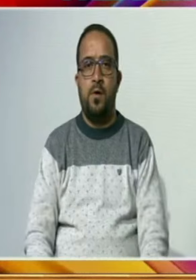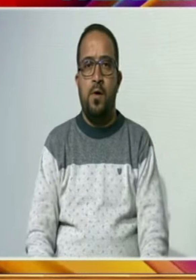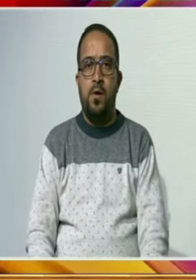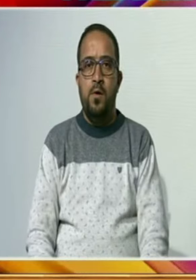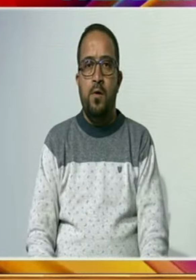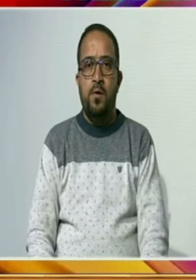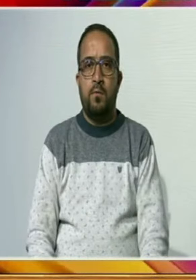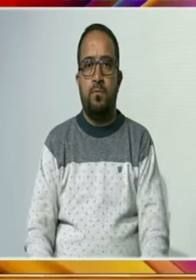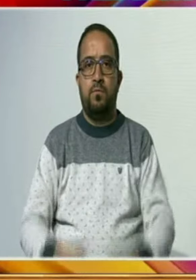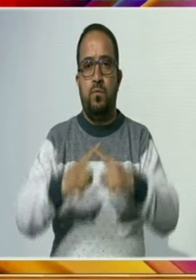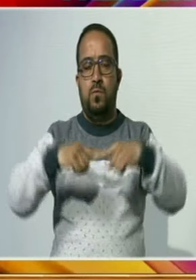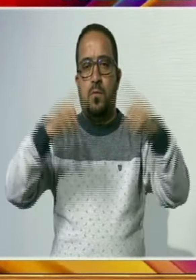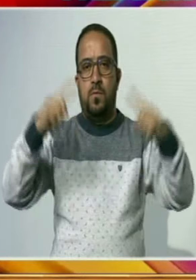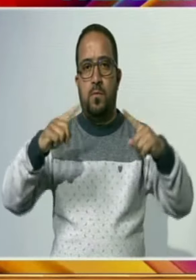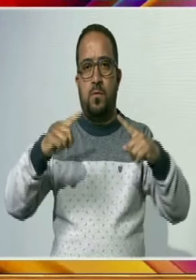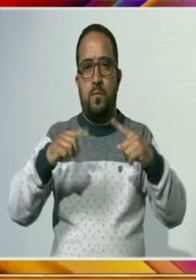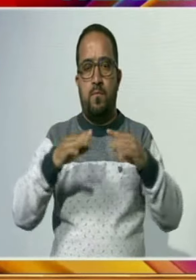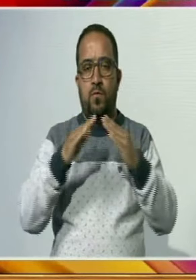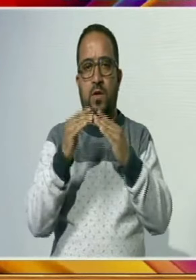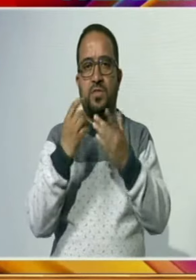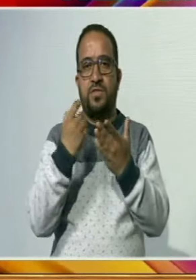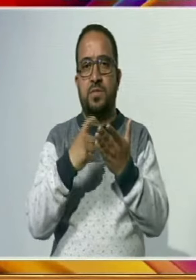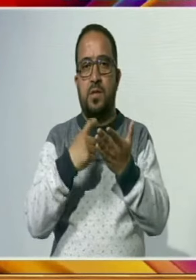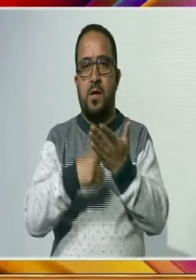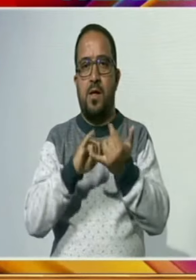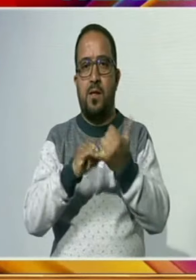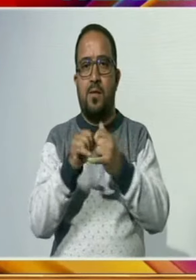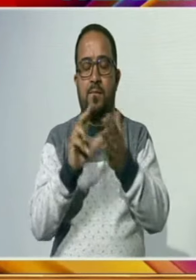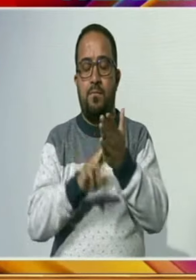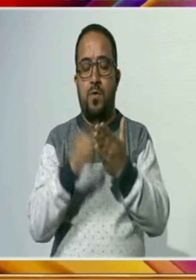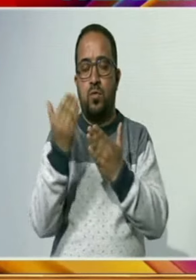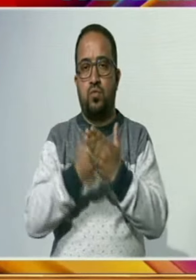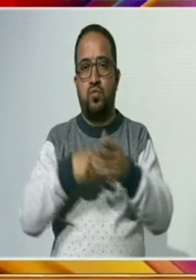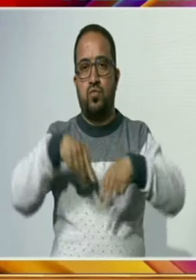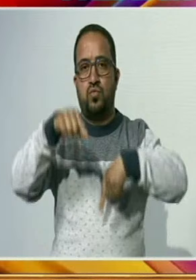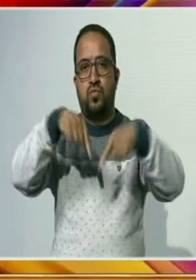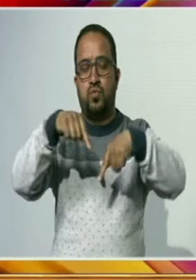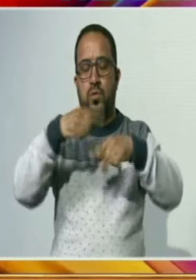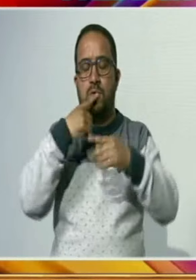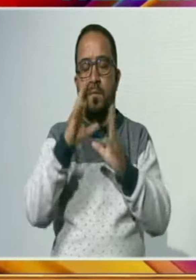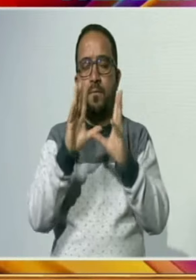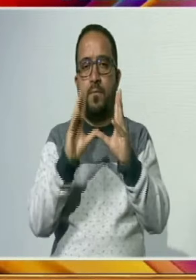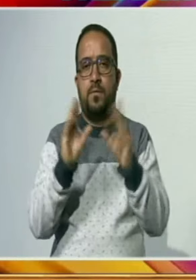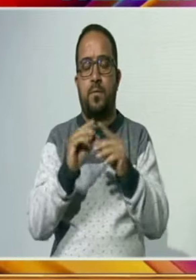والے علاقوں کے لوگ بھی حساس جگہوں پر چلنے فرنے میں احتیاط برتے ہیں